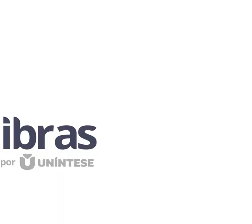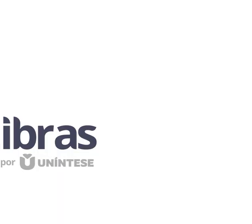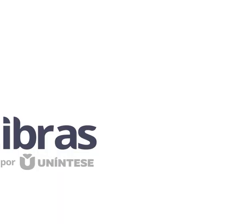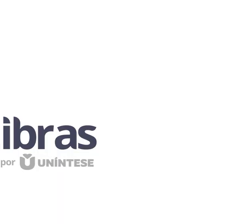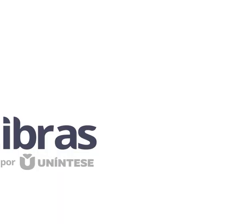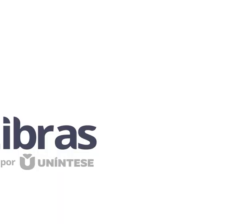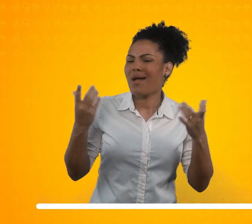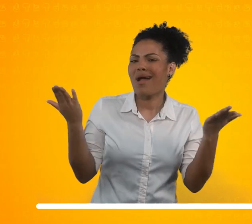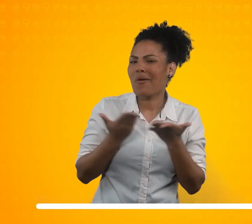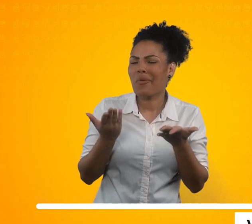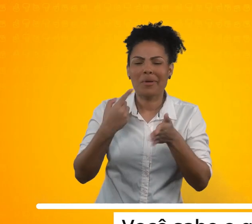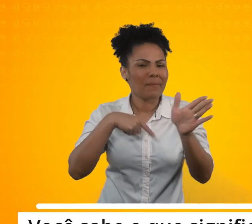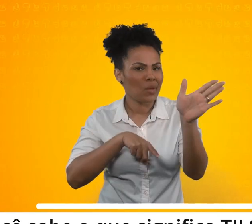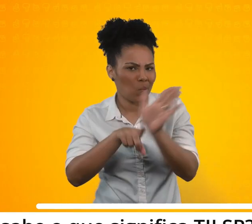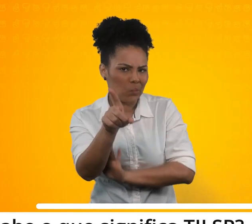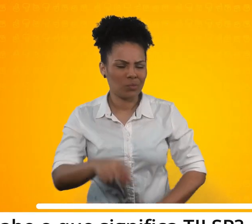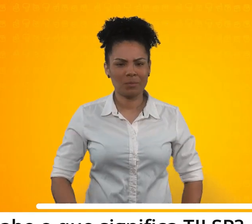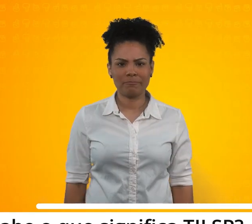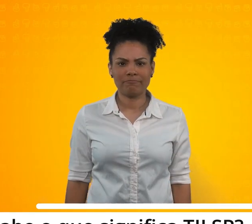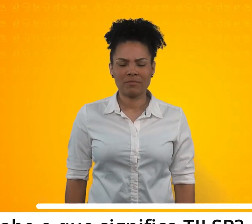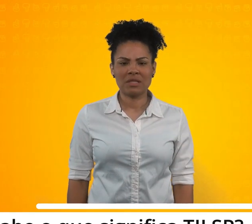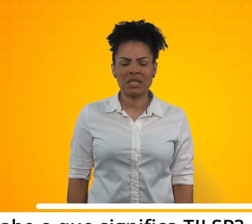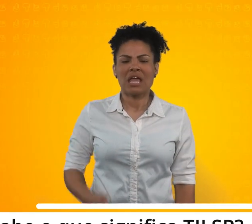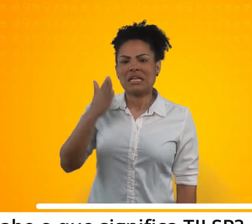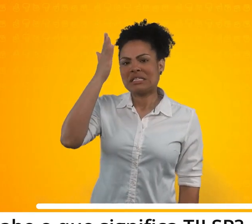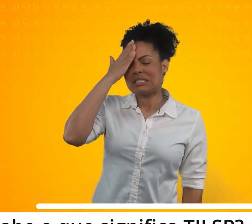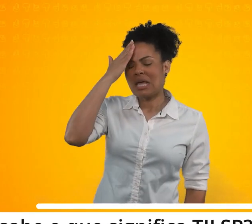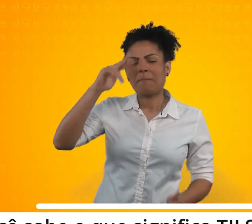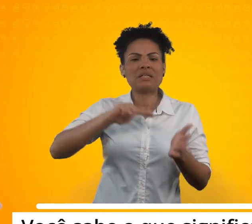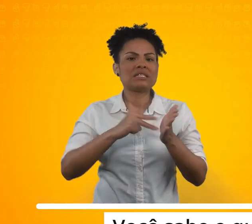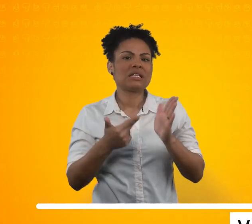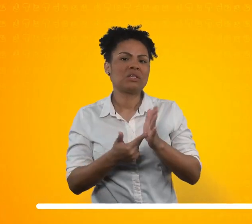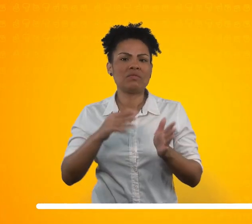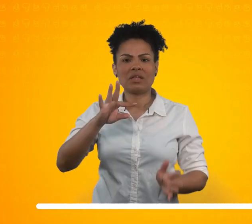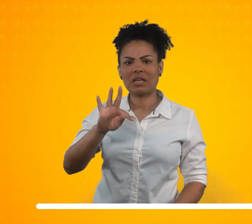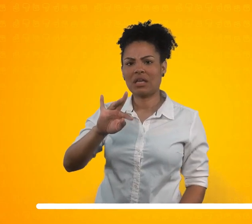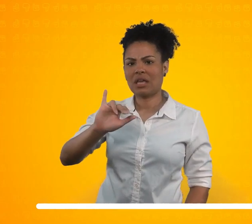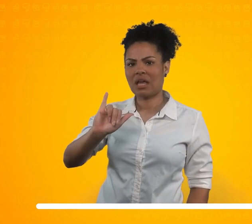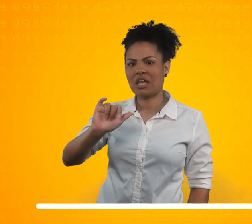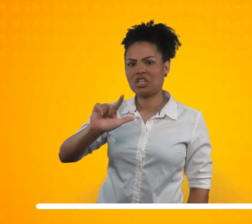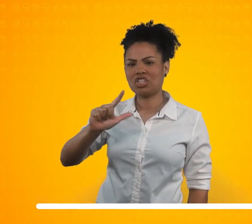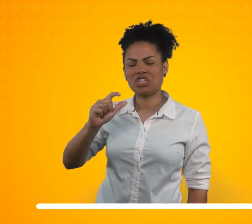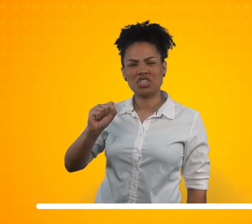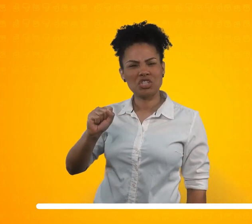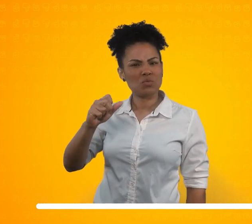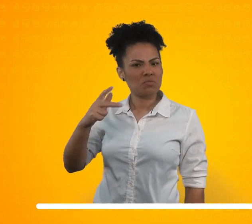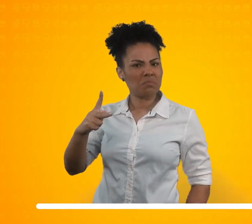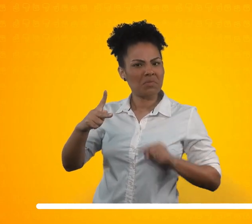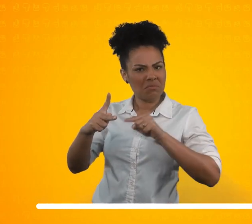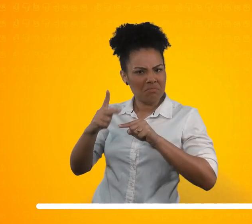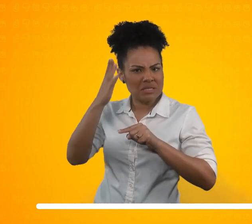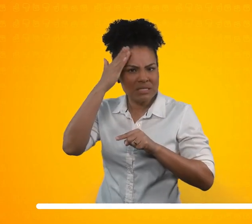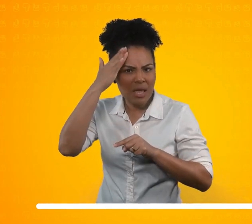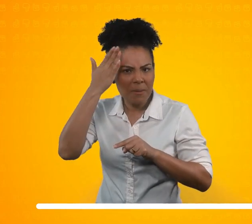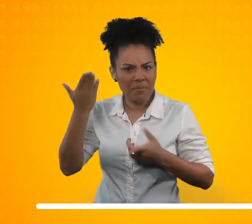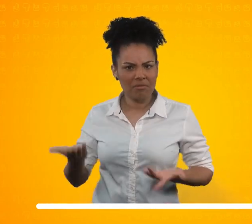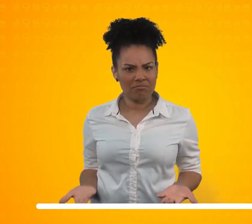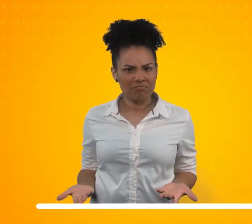Mas primeiro, você sabe o que significa Tiospe? Às vezes vemos essa sigla e não